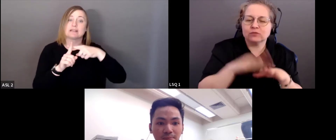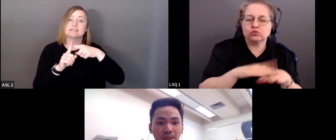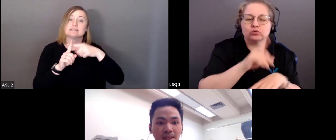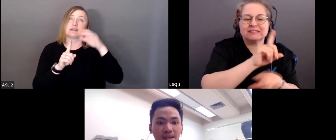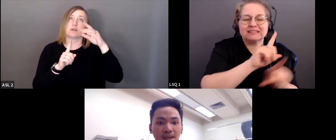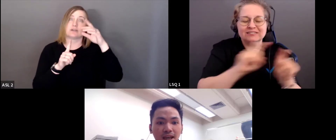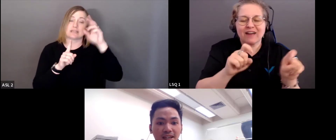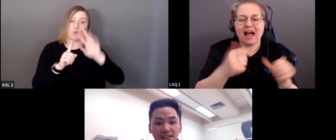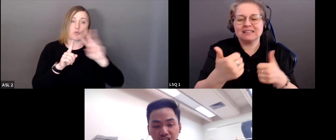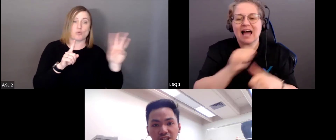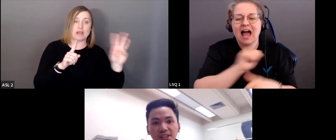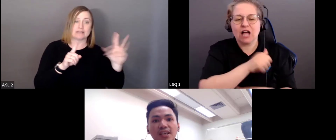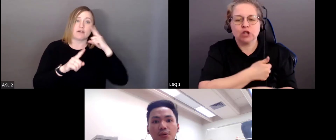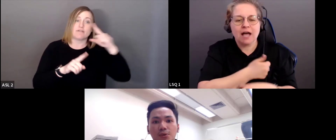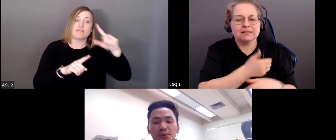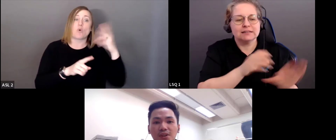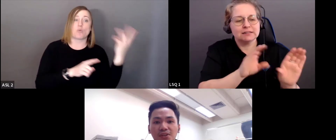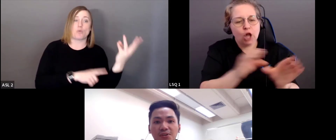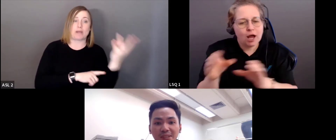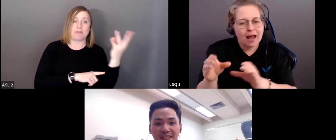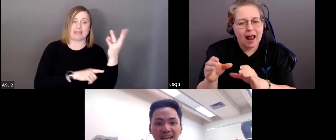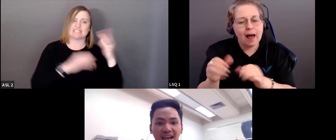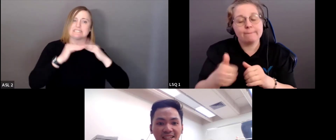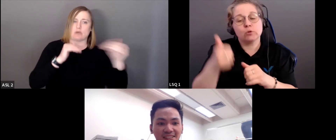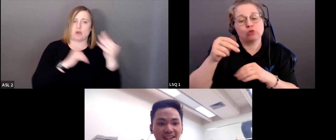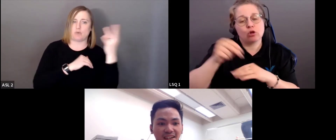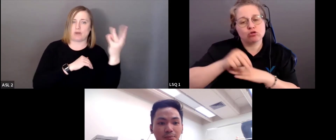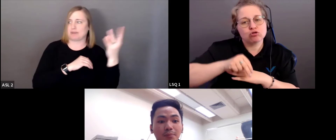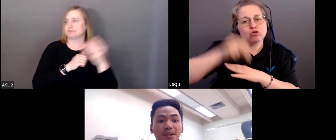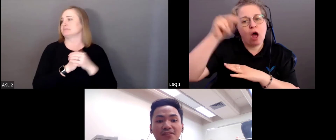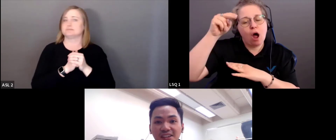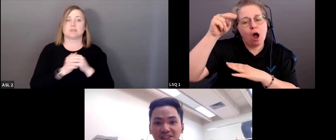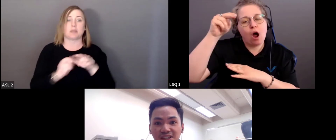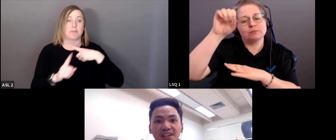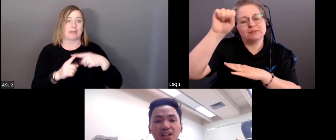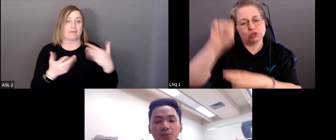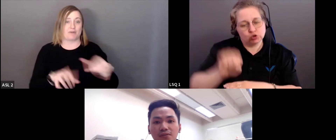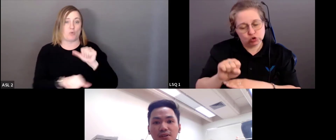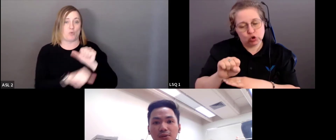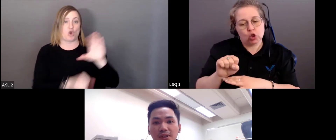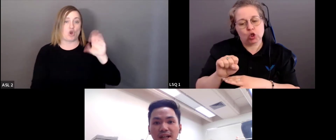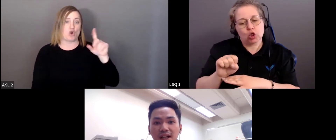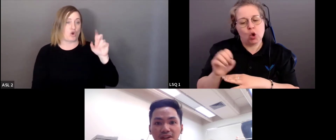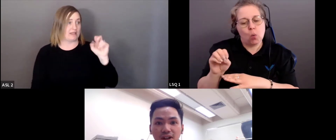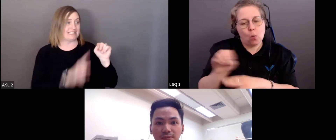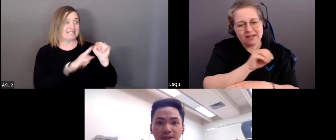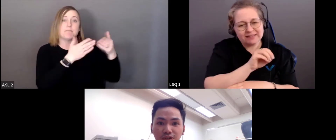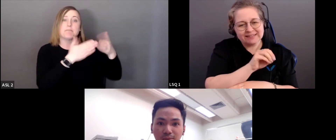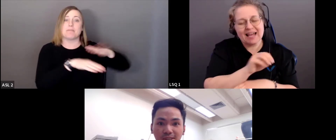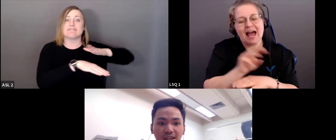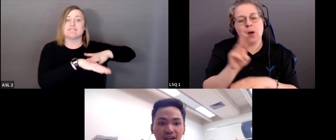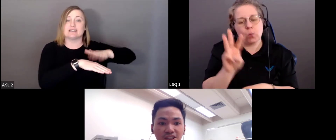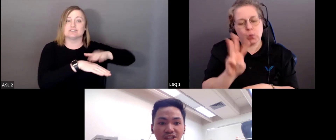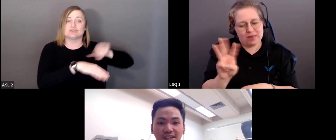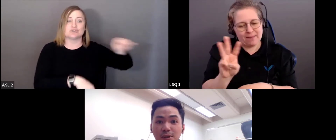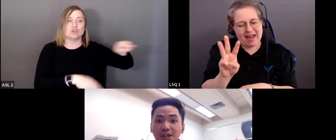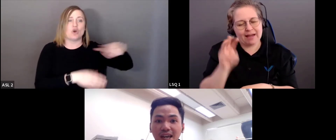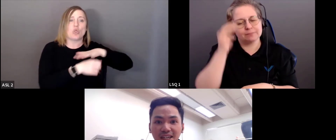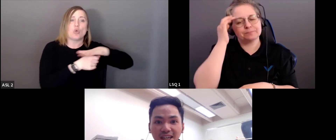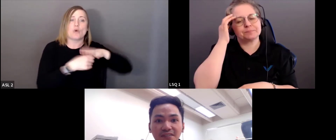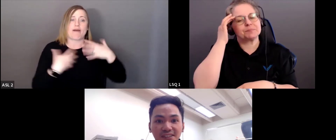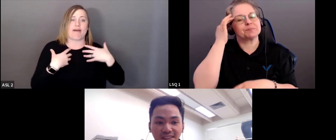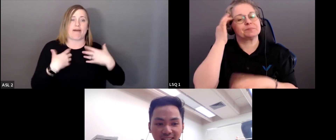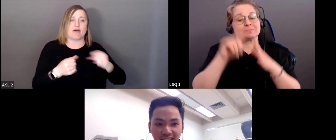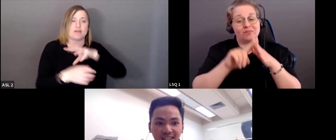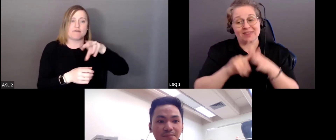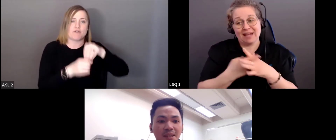nord et sud-ouest à Winnipeg. Au début, j'ai commencé à travailler avec Colline en tant que